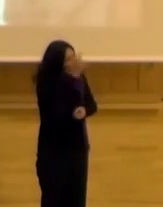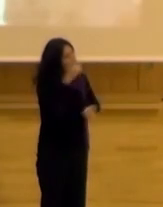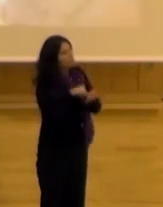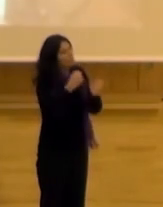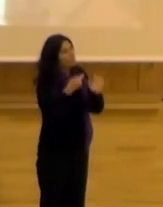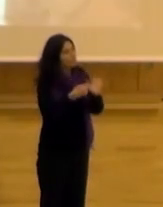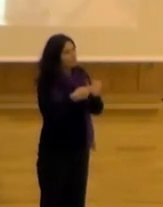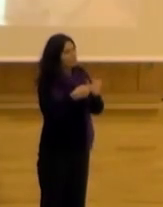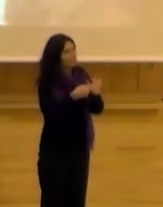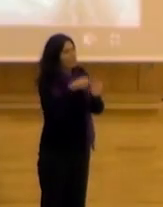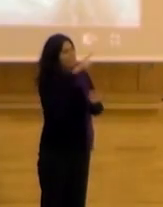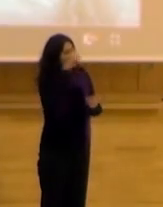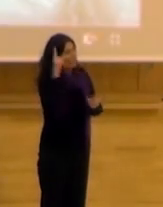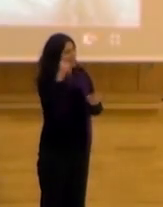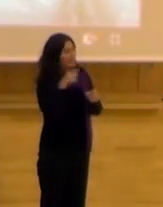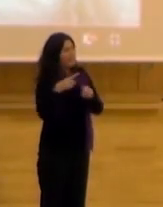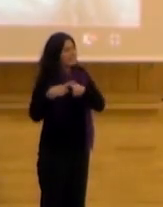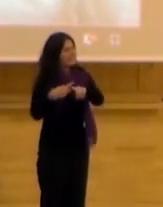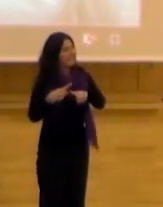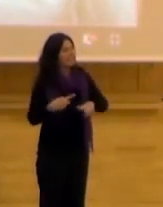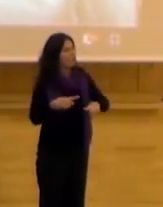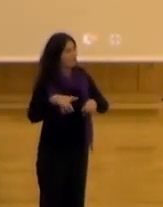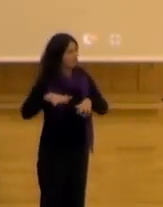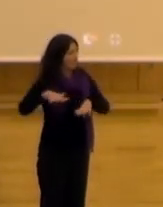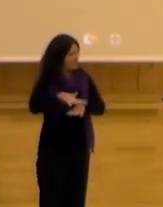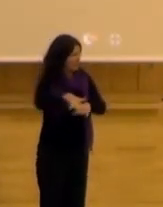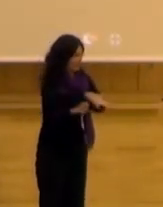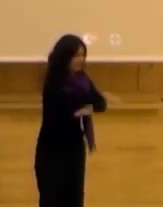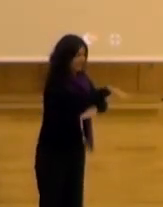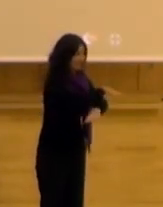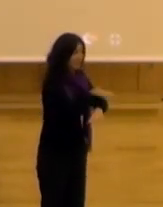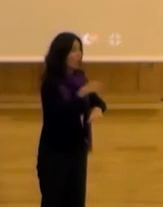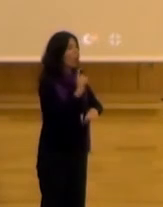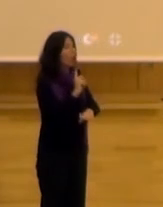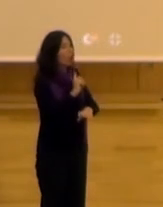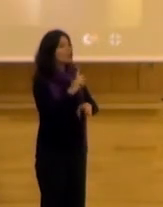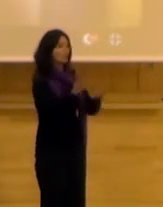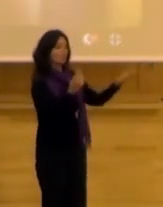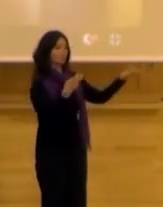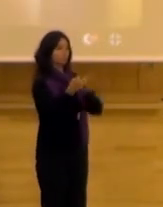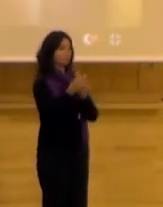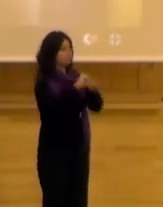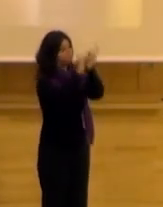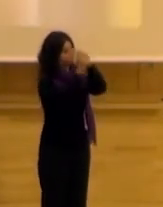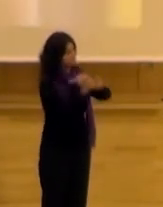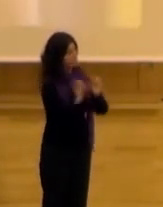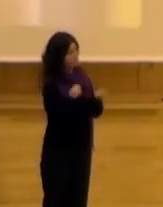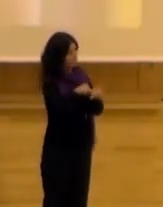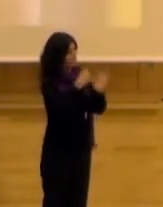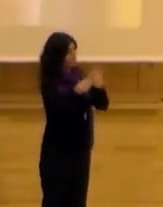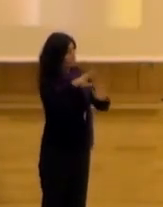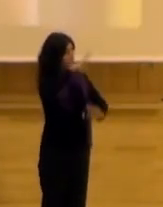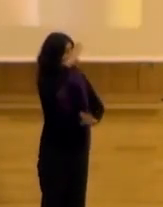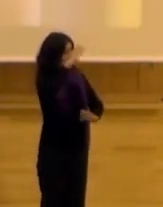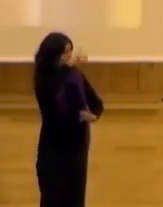proyecto que se llama Madrid Distrito, que van hacia los distritos. No es que espera que la gente venga, sino que van y plantean un mismo proyecto de como